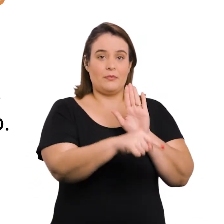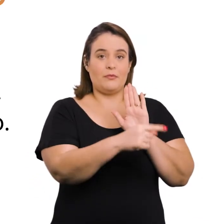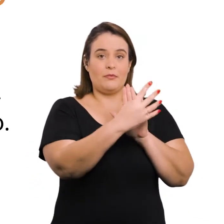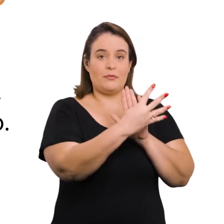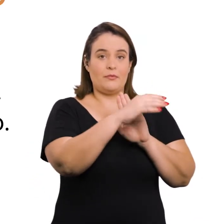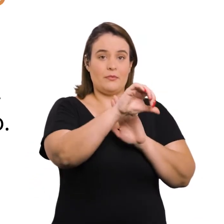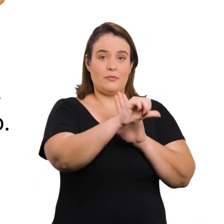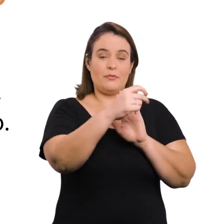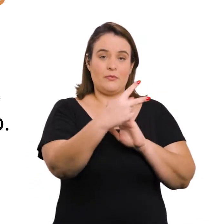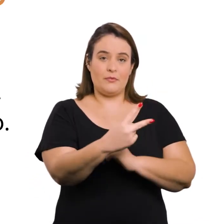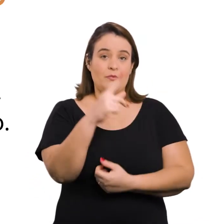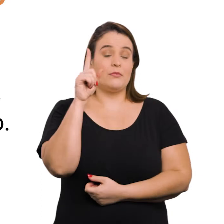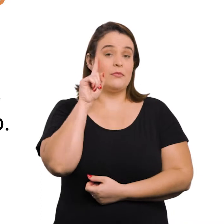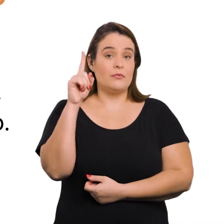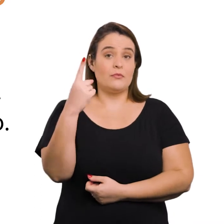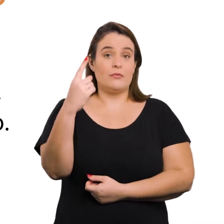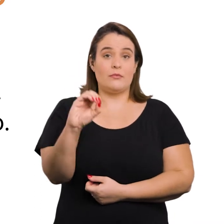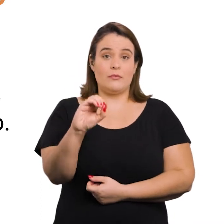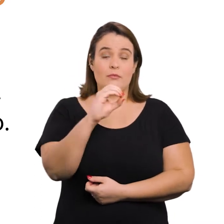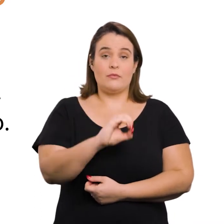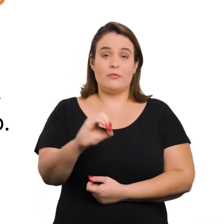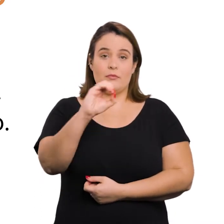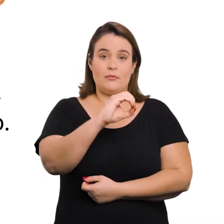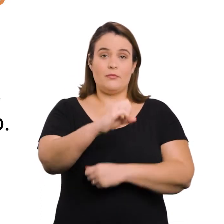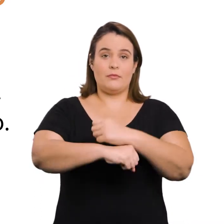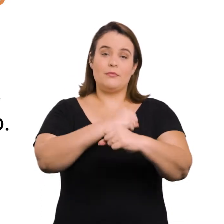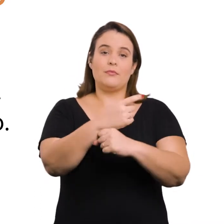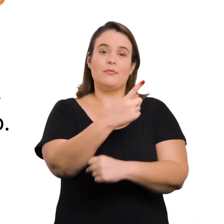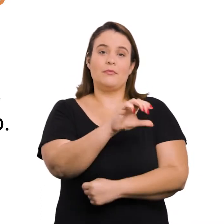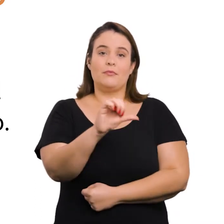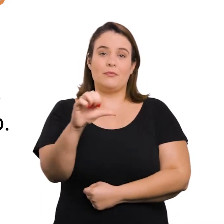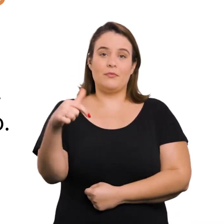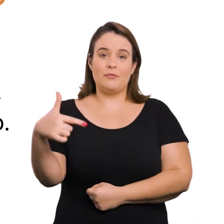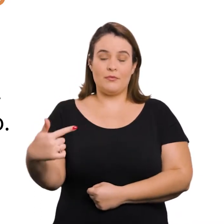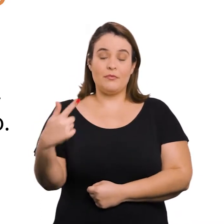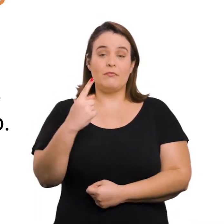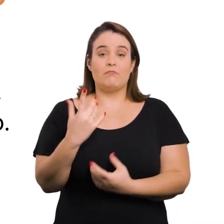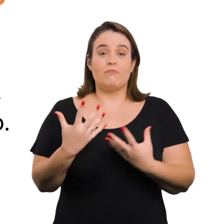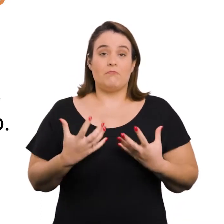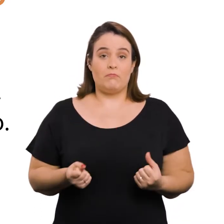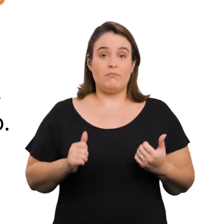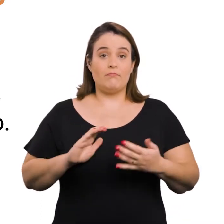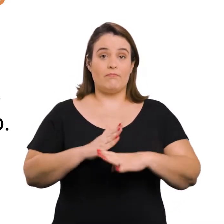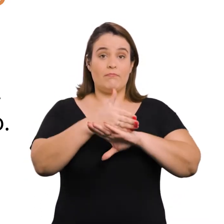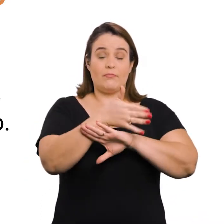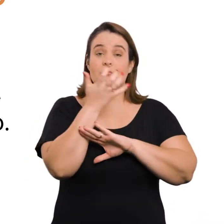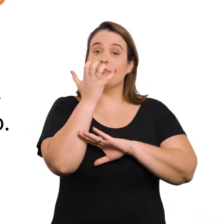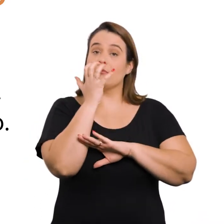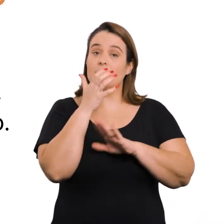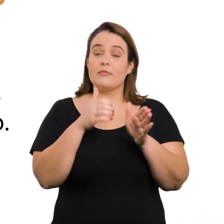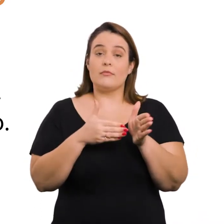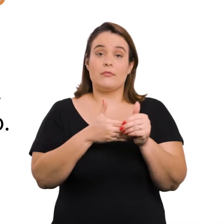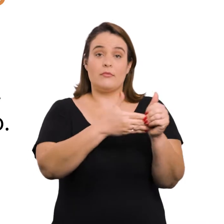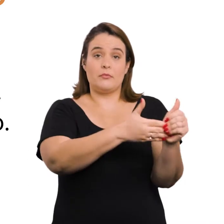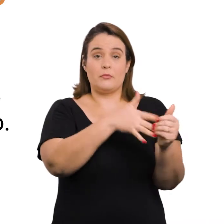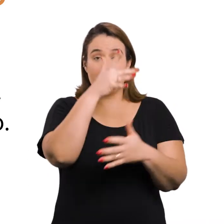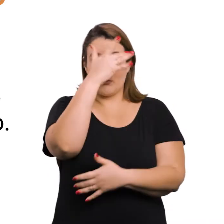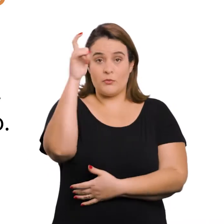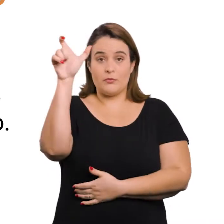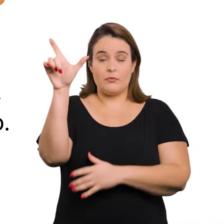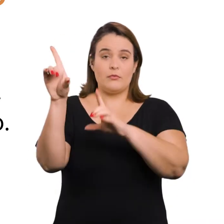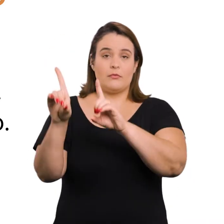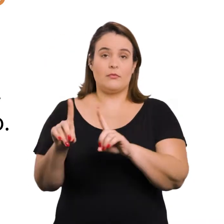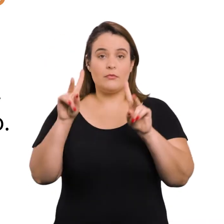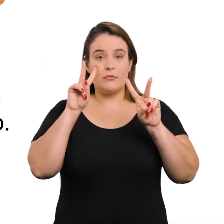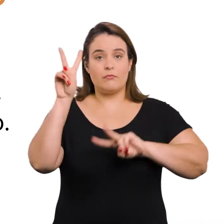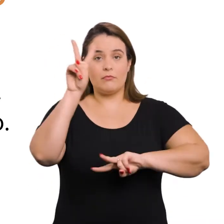.492, de 10 de outubro de 1997. Asegura o ingresso de cães-guia para pessoas